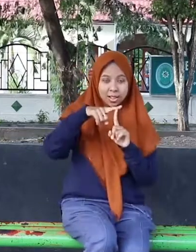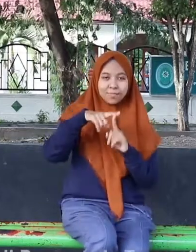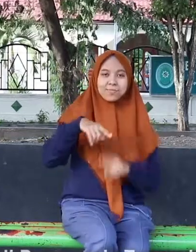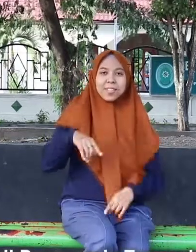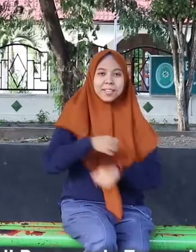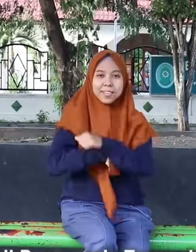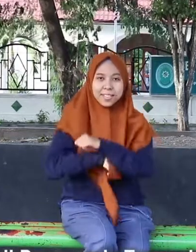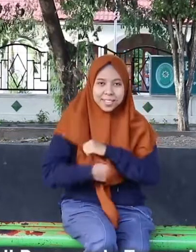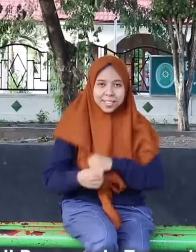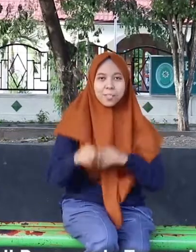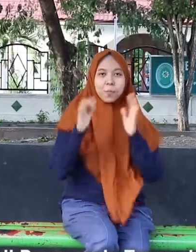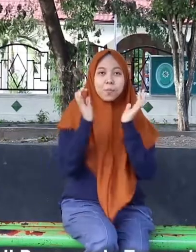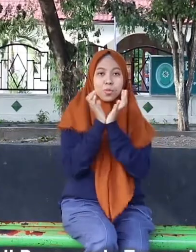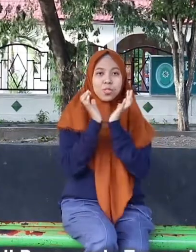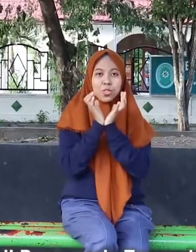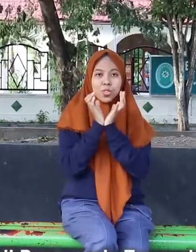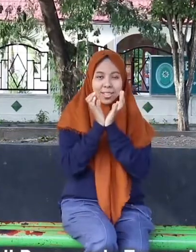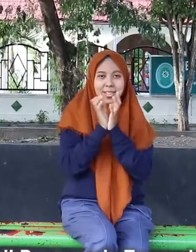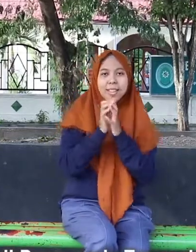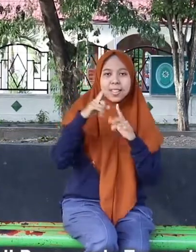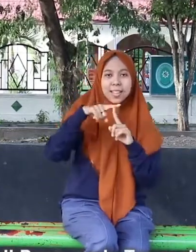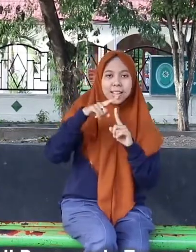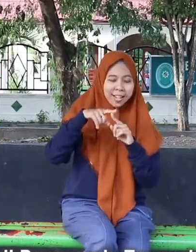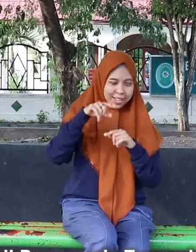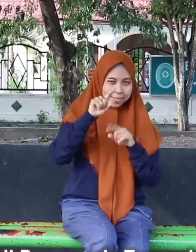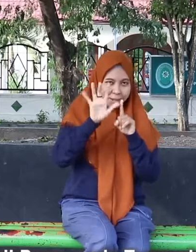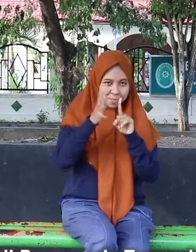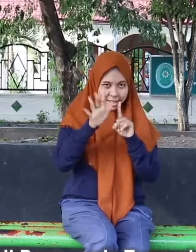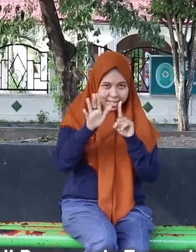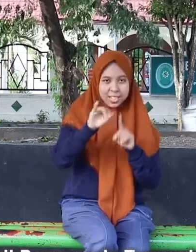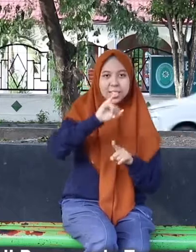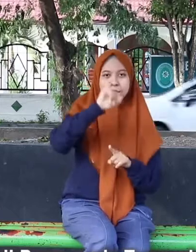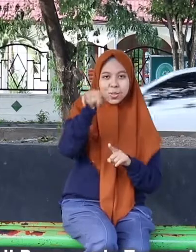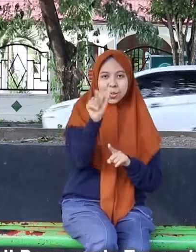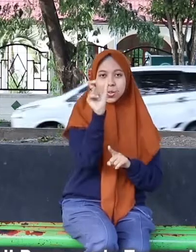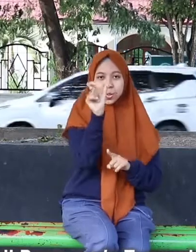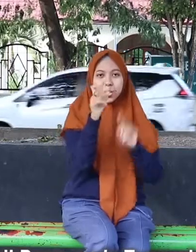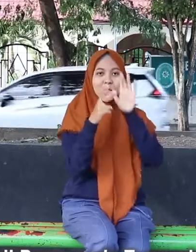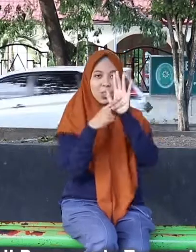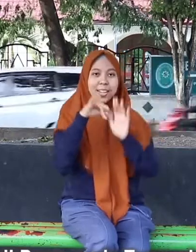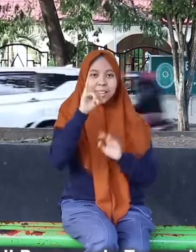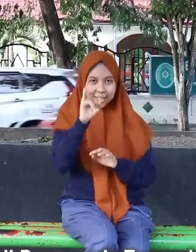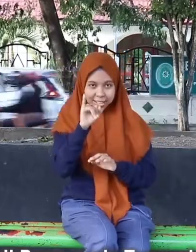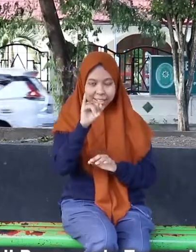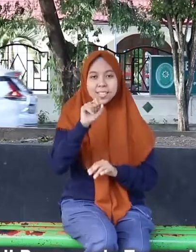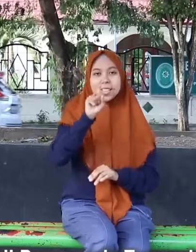Saya lahir di Poso pada tanggal 15 Juni tahun 1915.